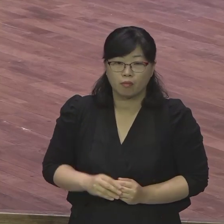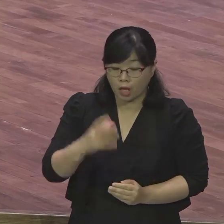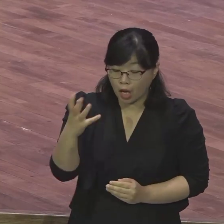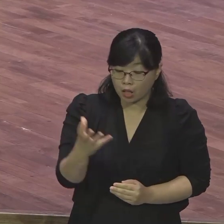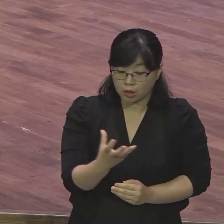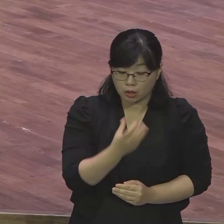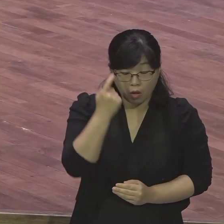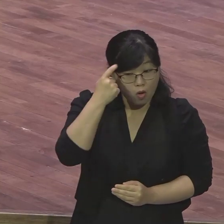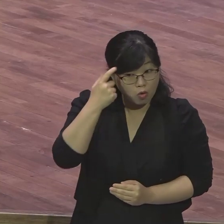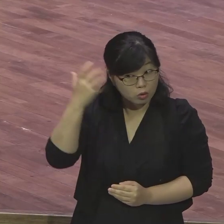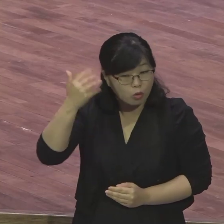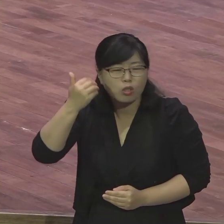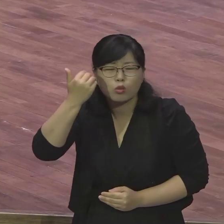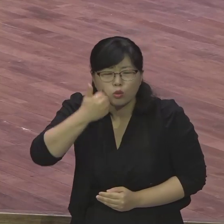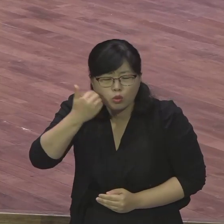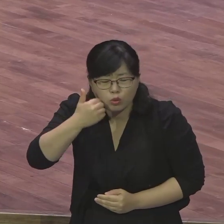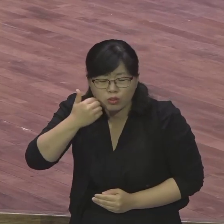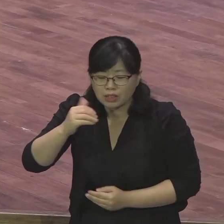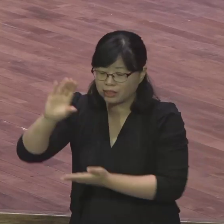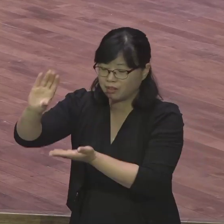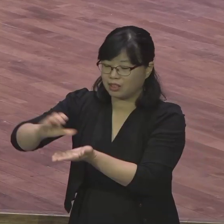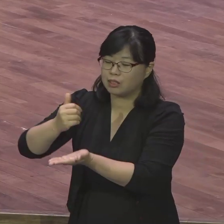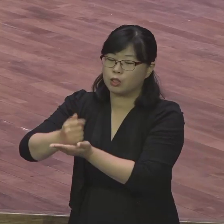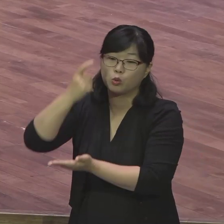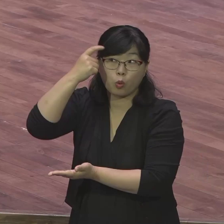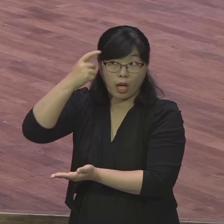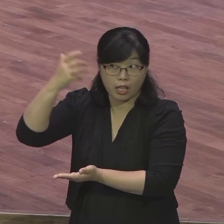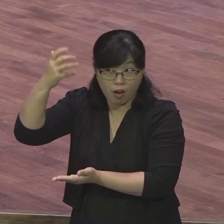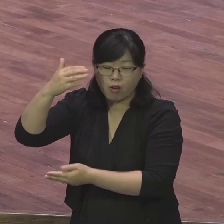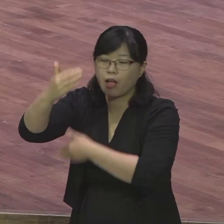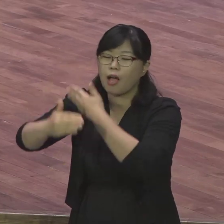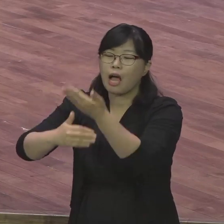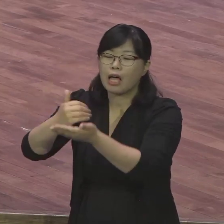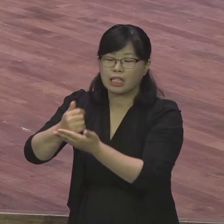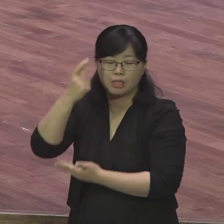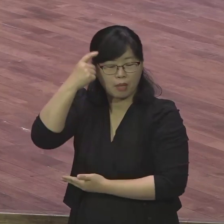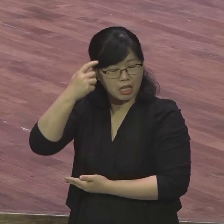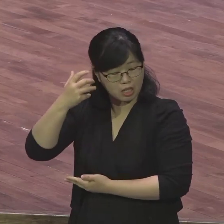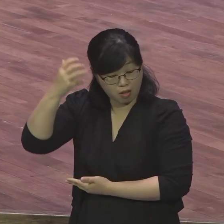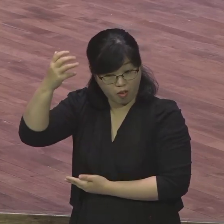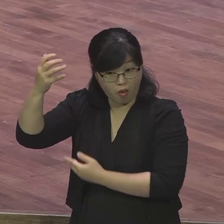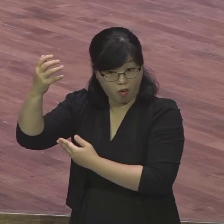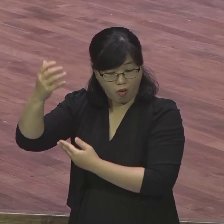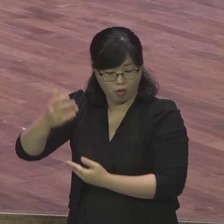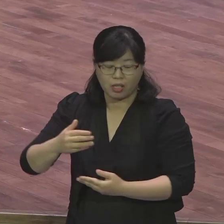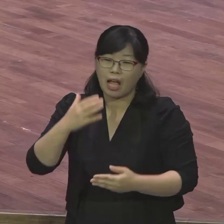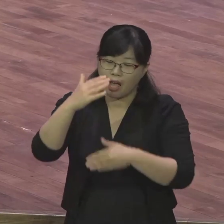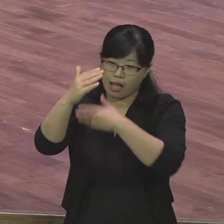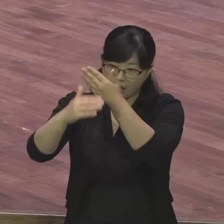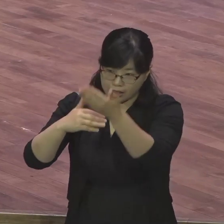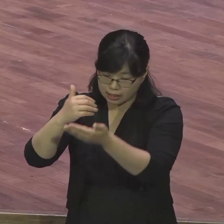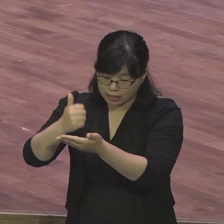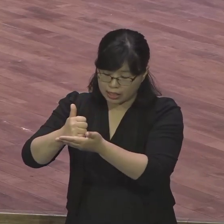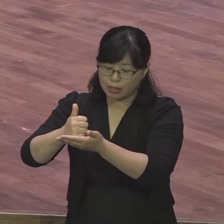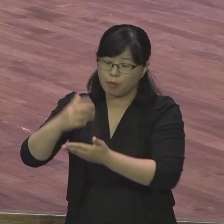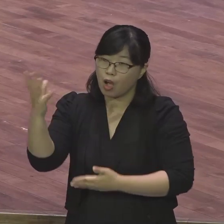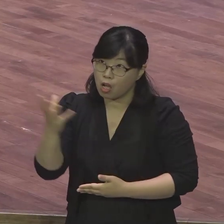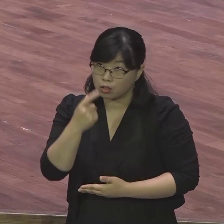하나님께로 나시고 예수께로 오신 영, 성령 사미일체, 성부 하나님, 성자 하나님,